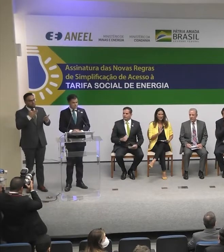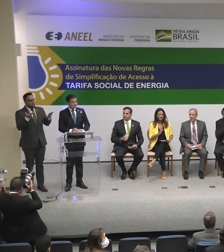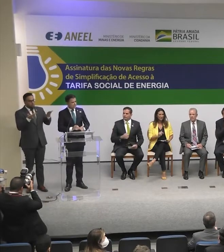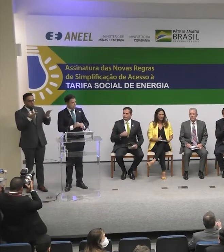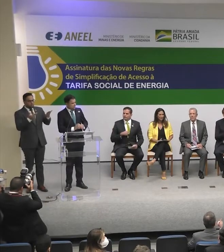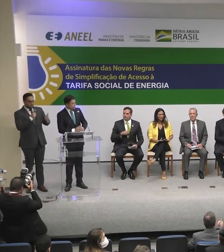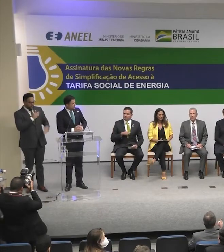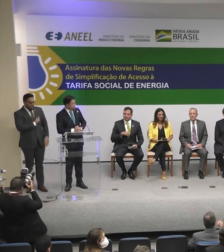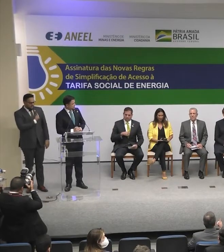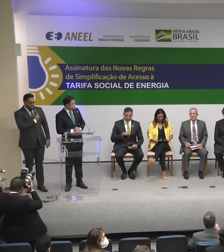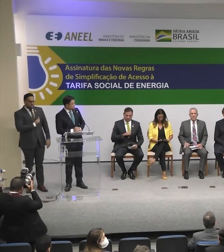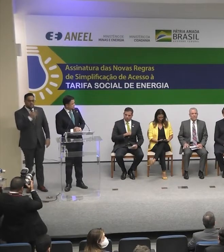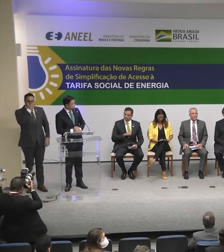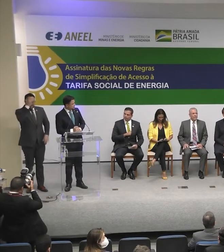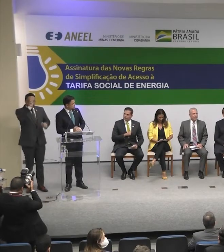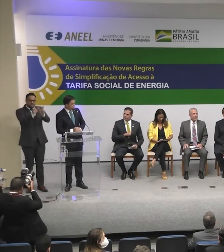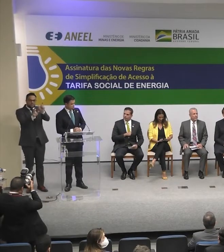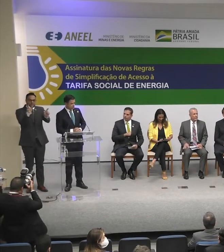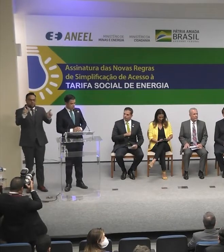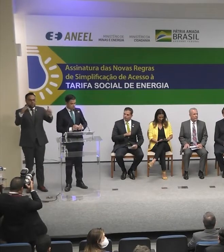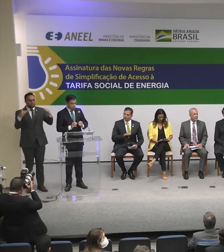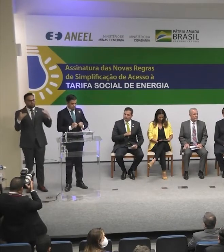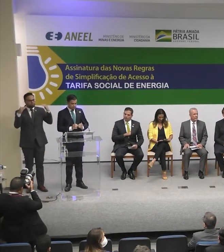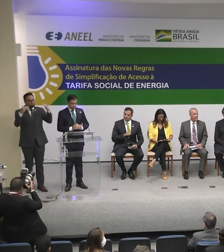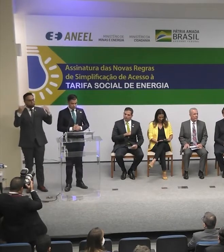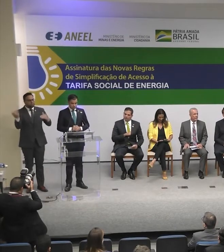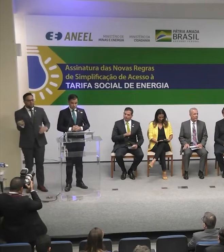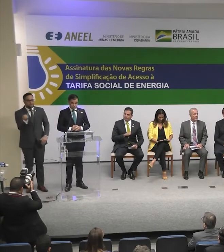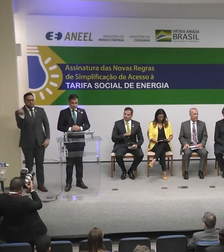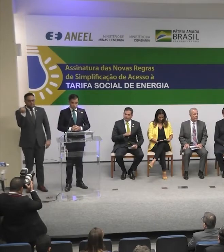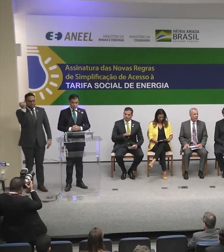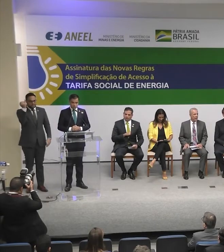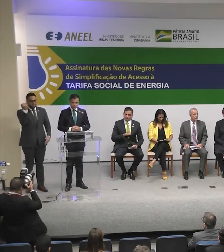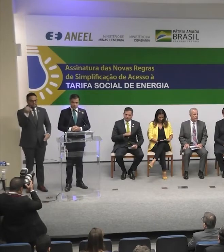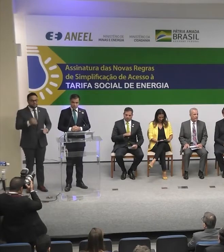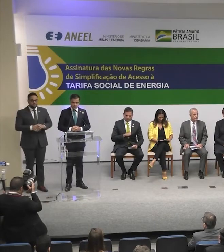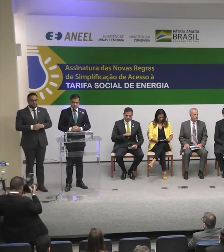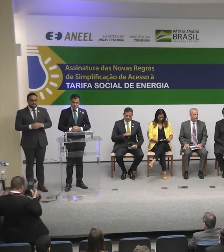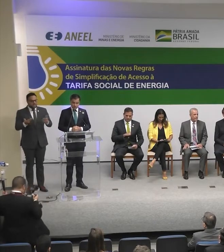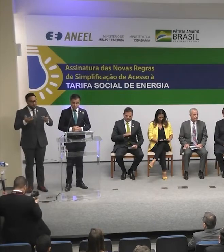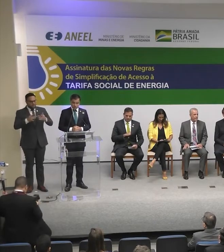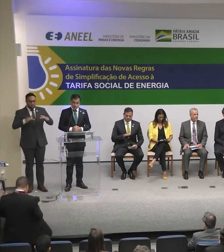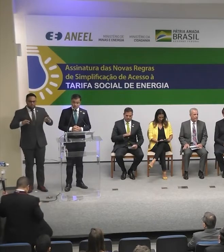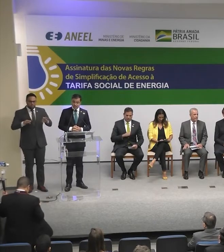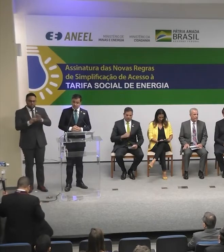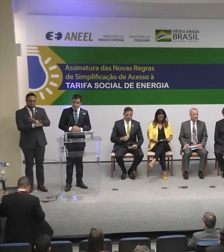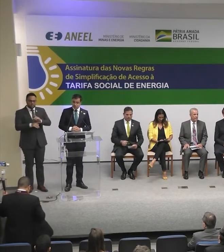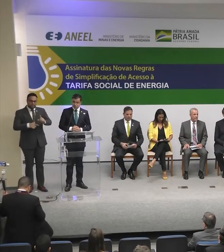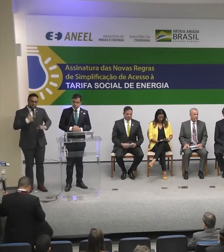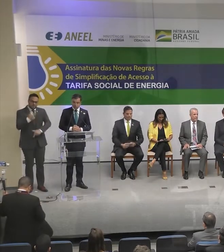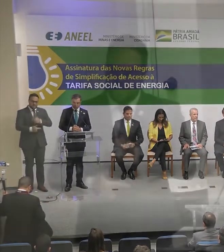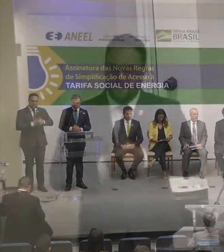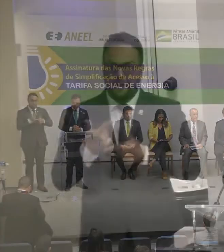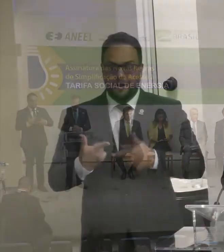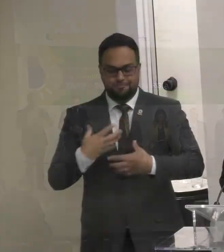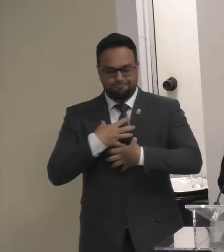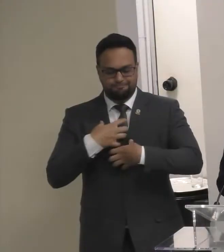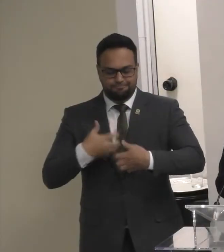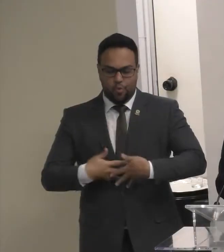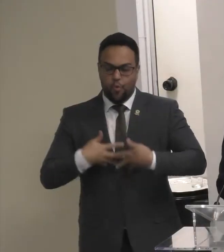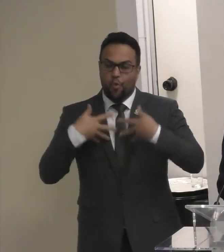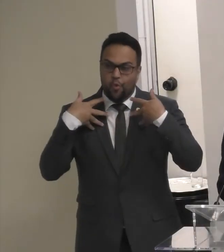pessoas Tão importantes Na república Para a conclusão De um trabalho De nos enche De orgulho